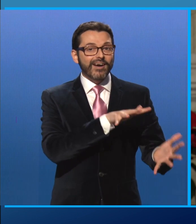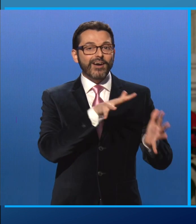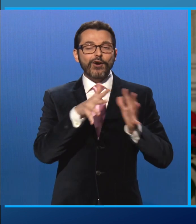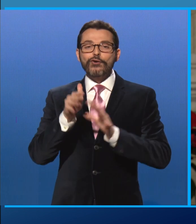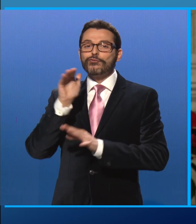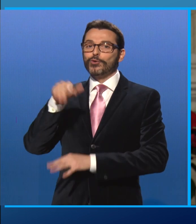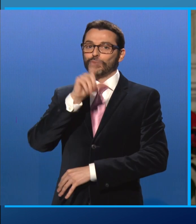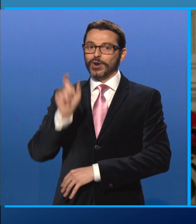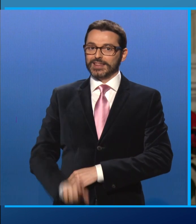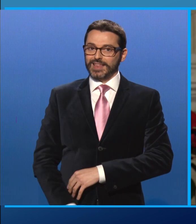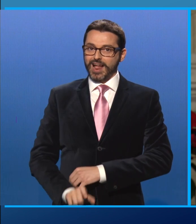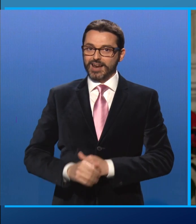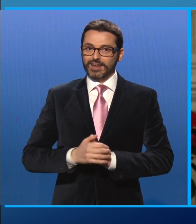Italia. Buon anno a tutti!